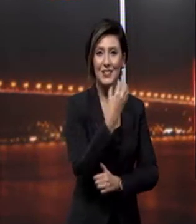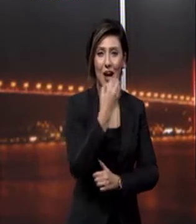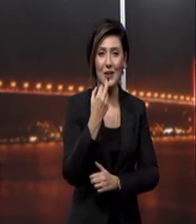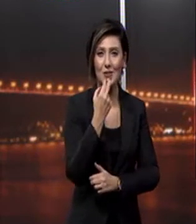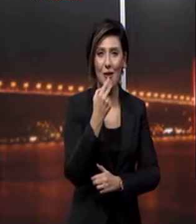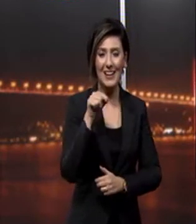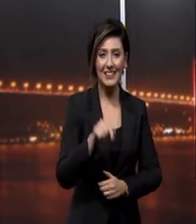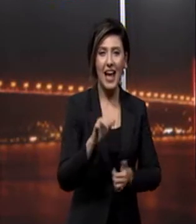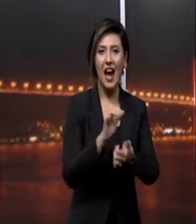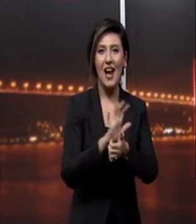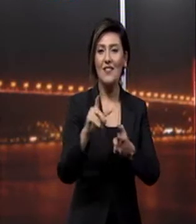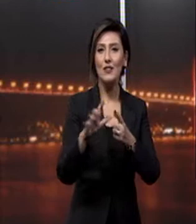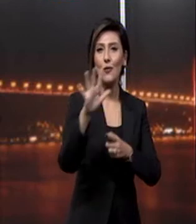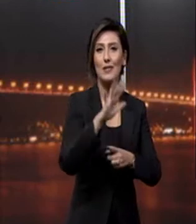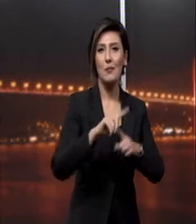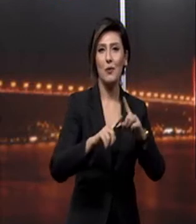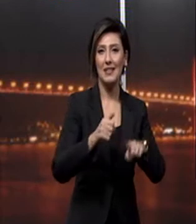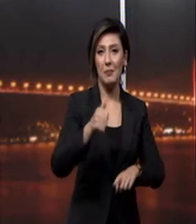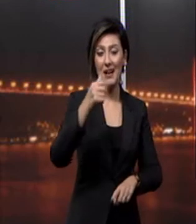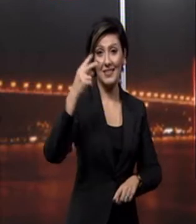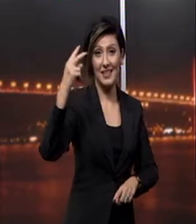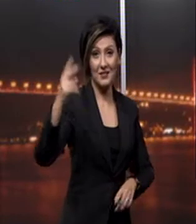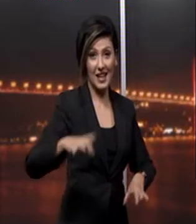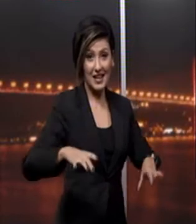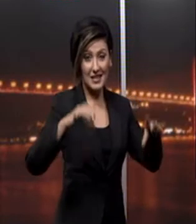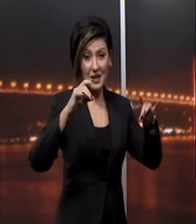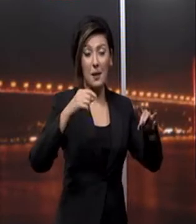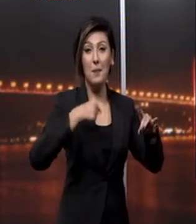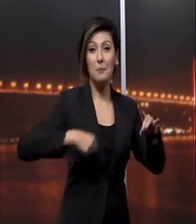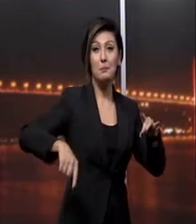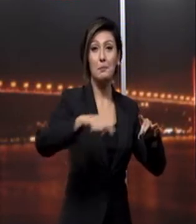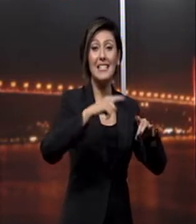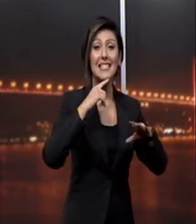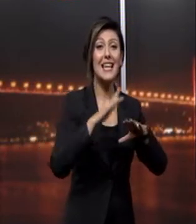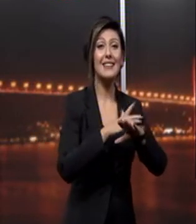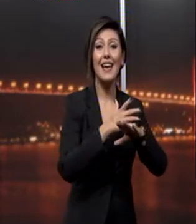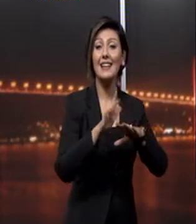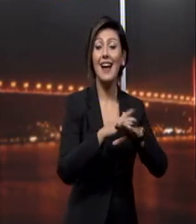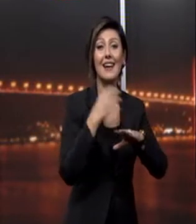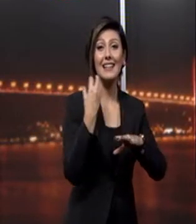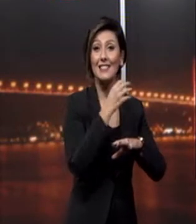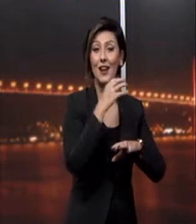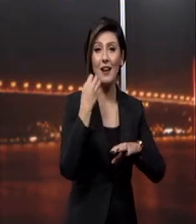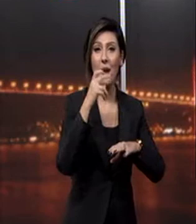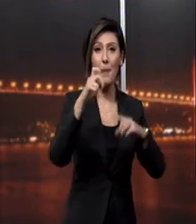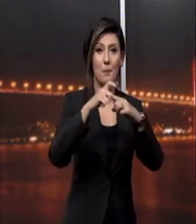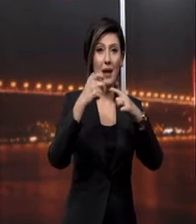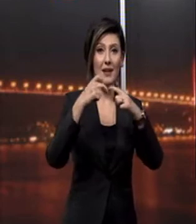söyledi Aile ve Sosyal Politikalar Bakanlığı tarafından hazırlanan Biz Ren Yarengiz şarkısında Perran Kutman,